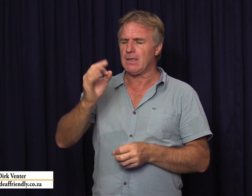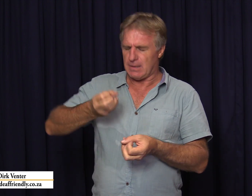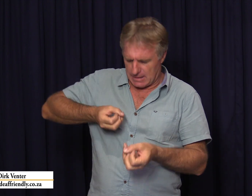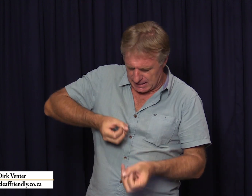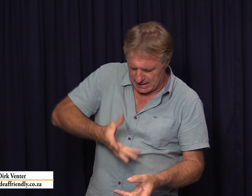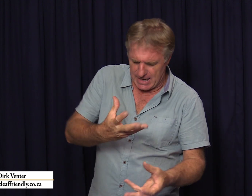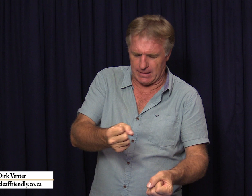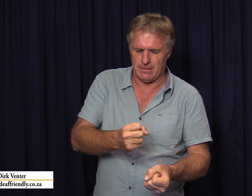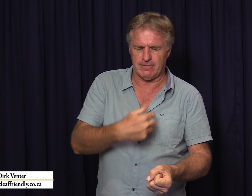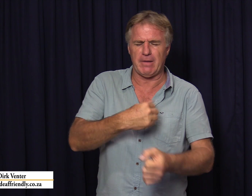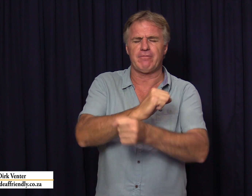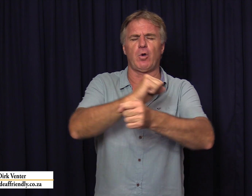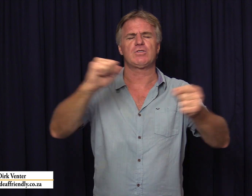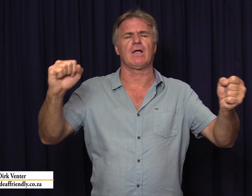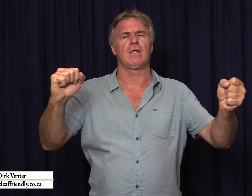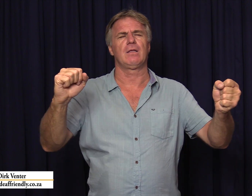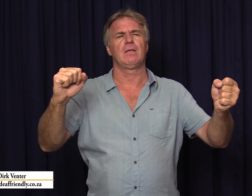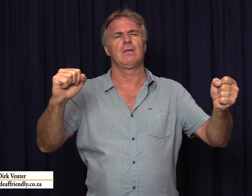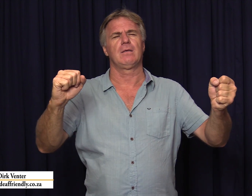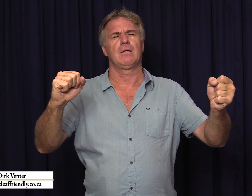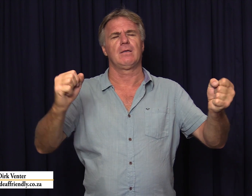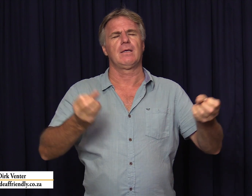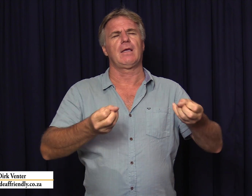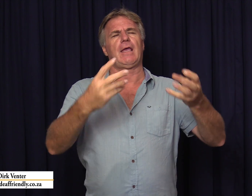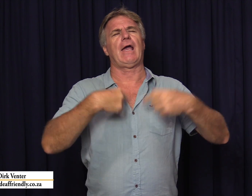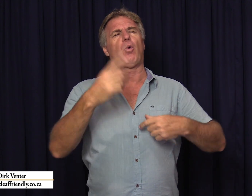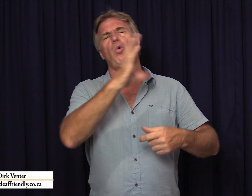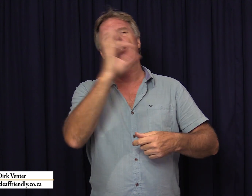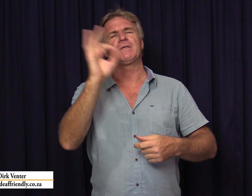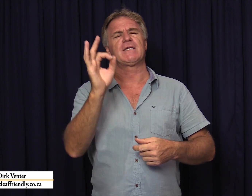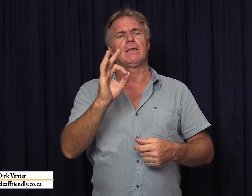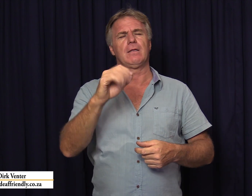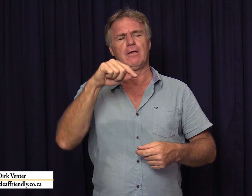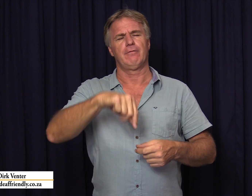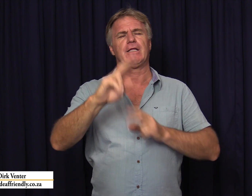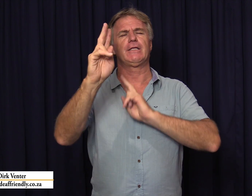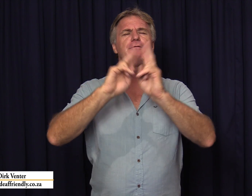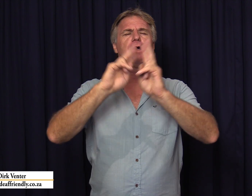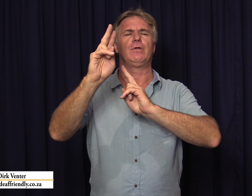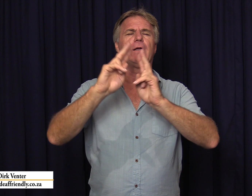gegee het vir my verlossing gee ek 100% vir hierdie verhouding